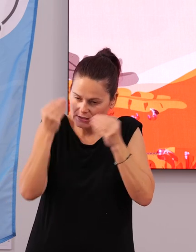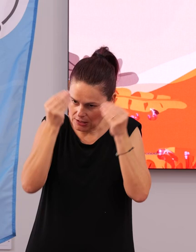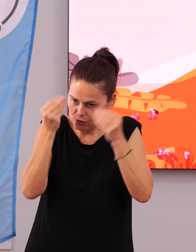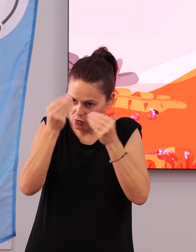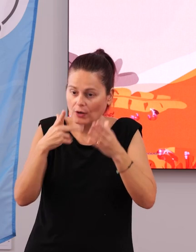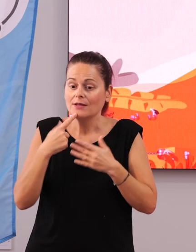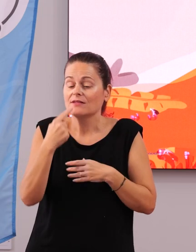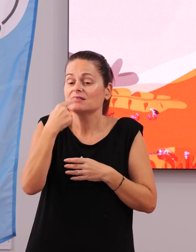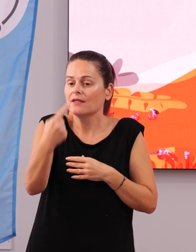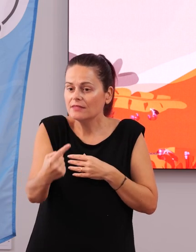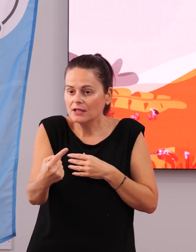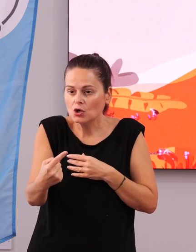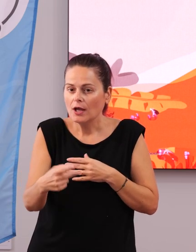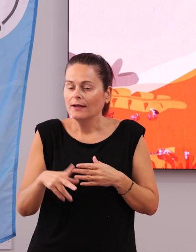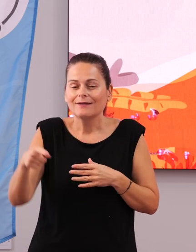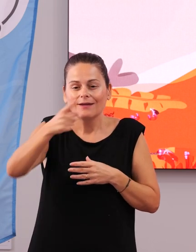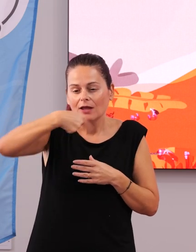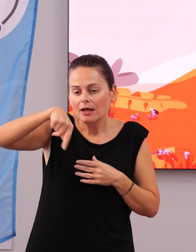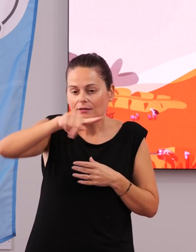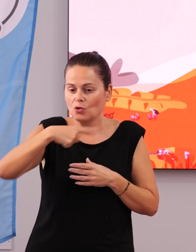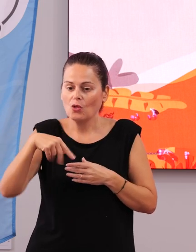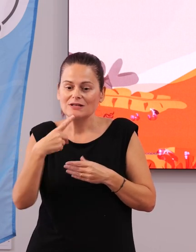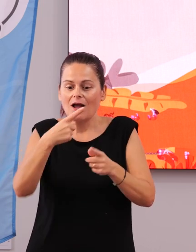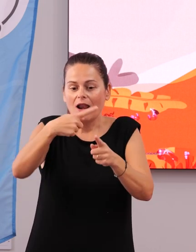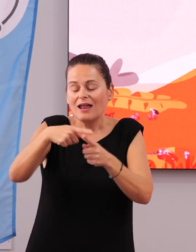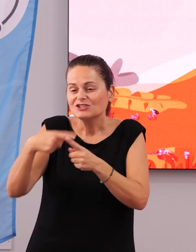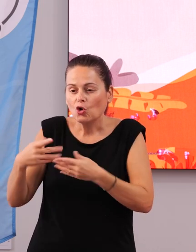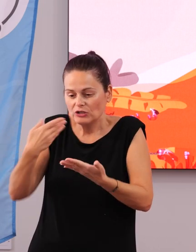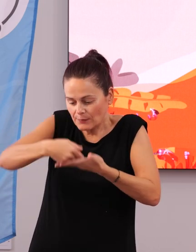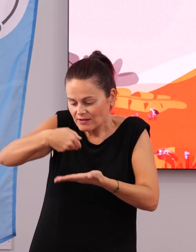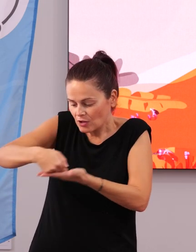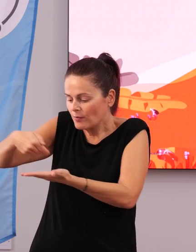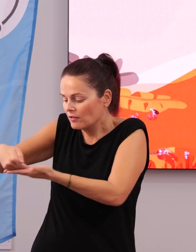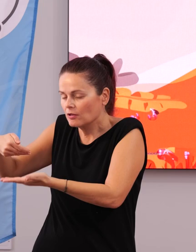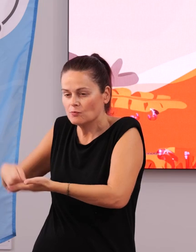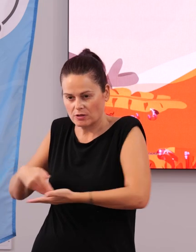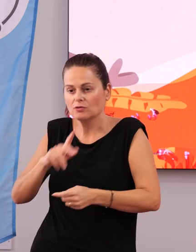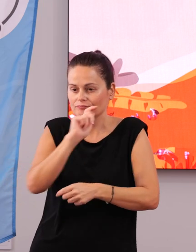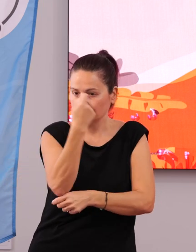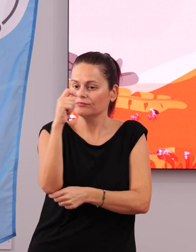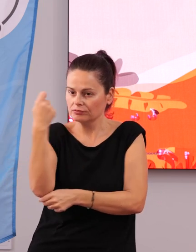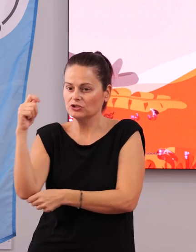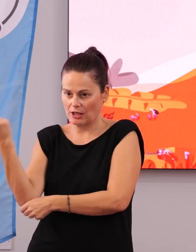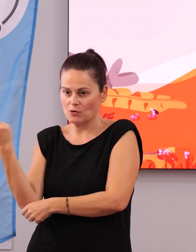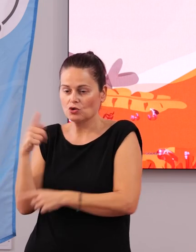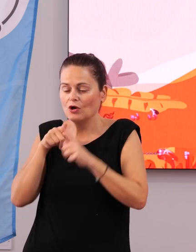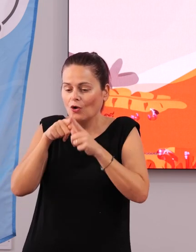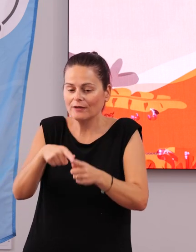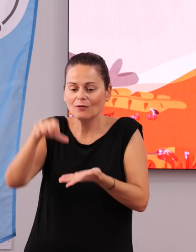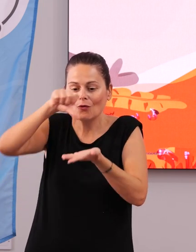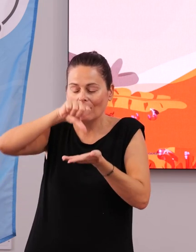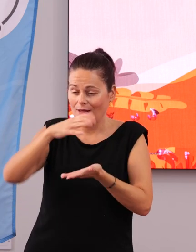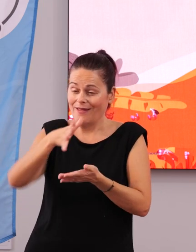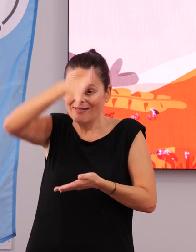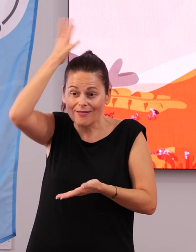Con esto, deciros que vamos a hacer todo lo posible por materializar todas vuestras peticiones para hacer de Cartagena una ciudad accesible,